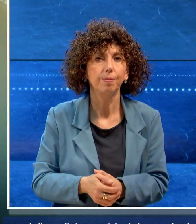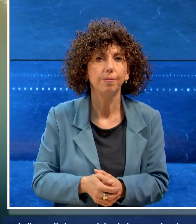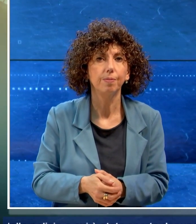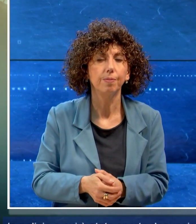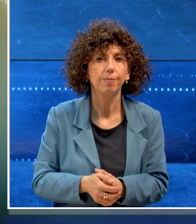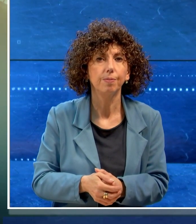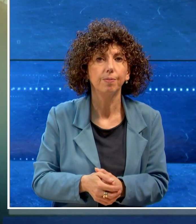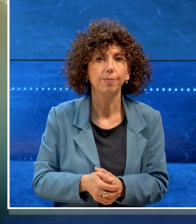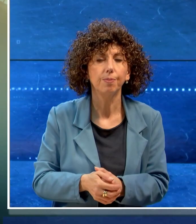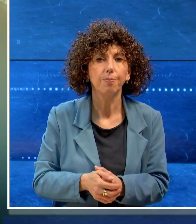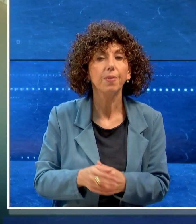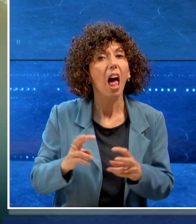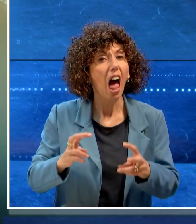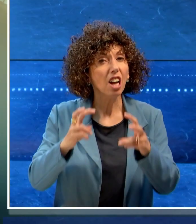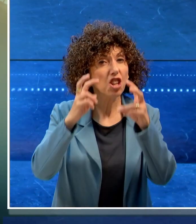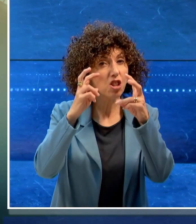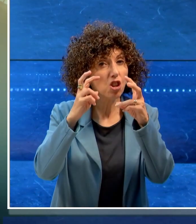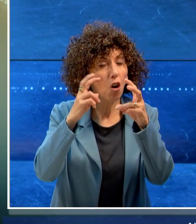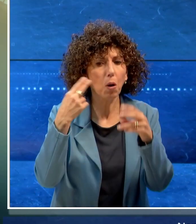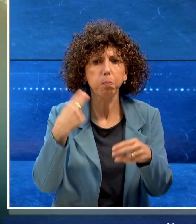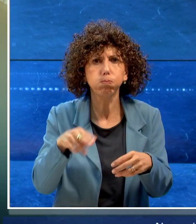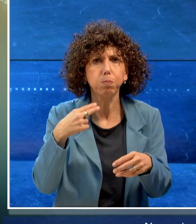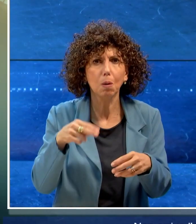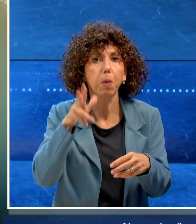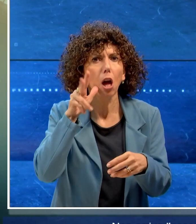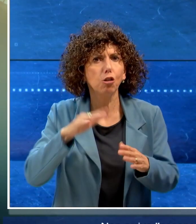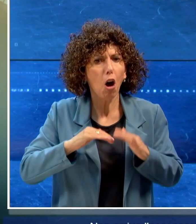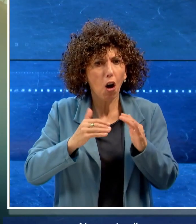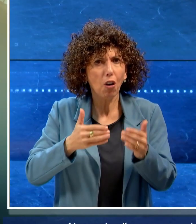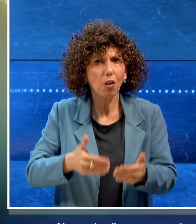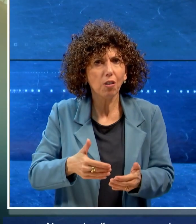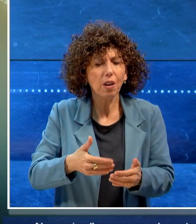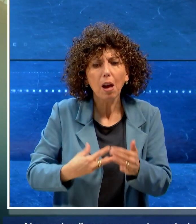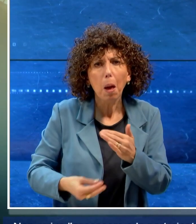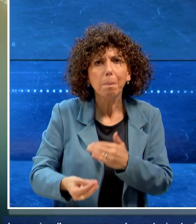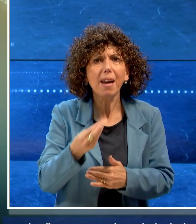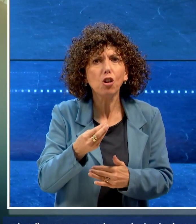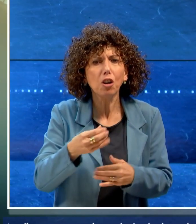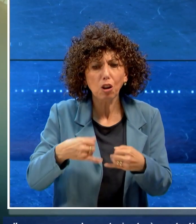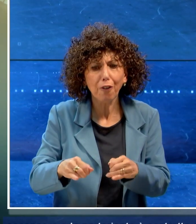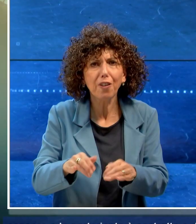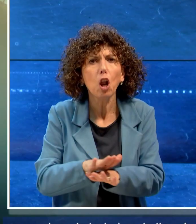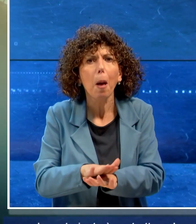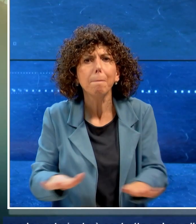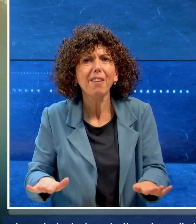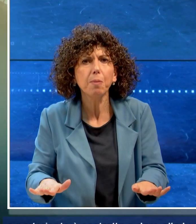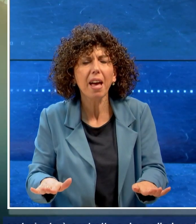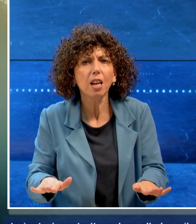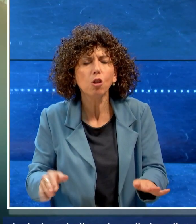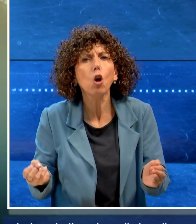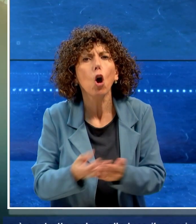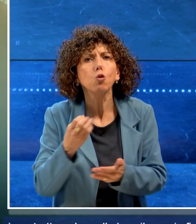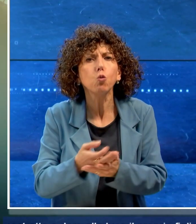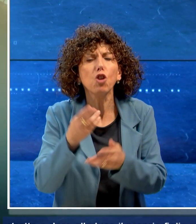Non arriva l'ascensore e la partoriente è costretta a dare alla luce il proprio figlio sul pavimento. È